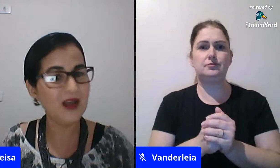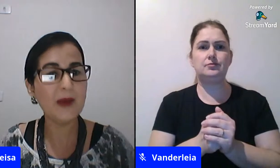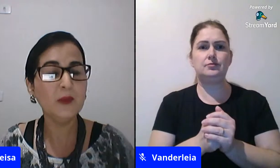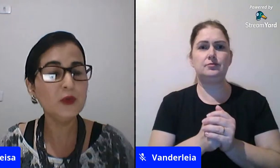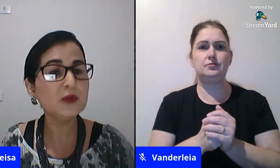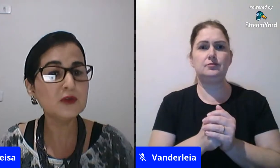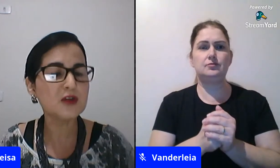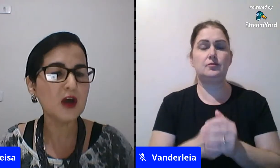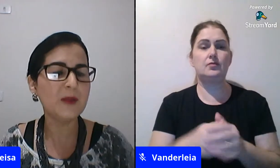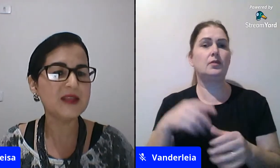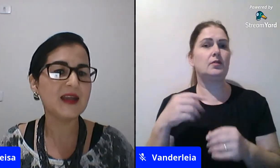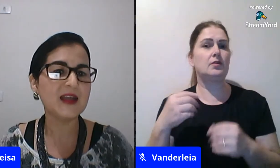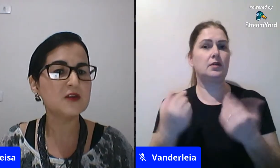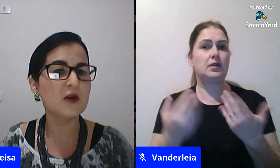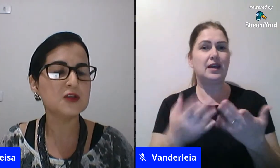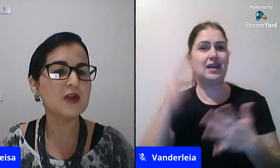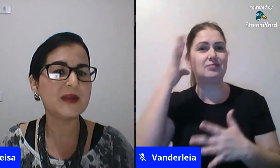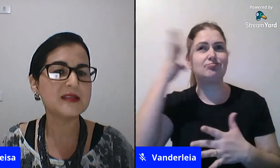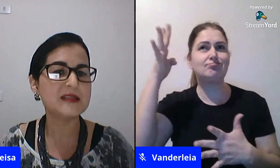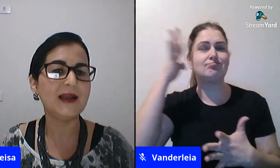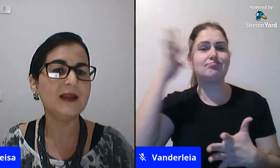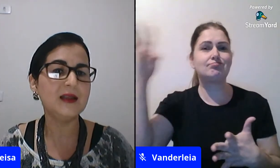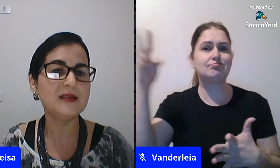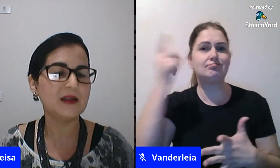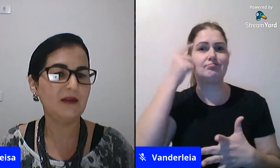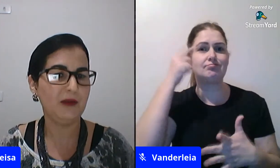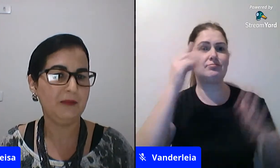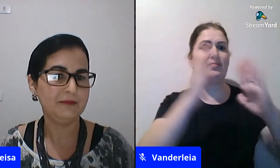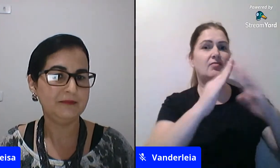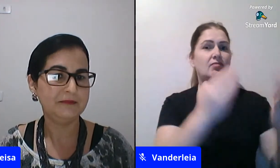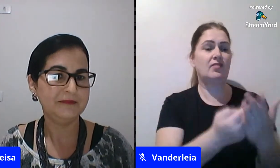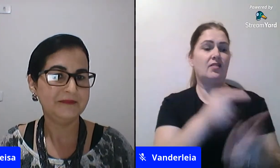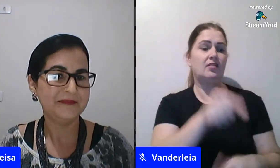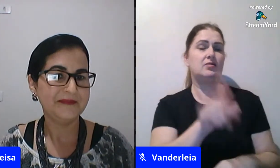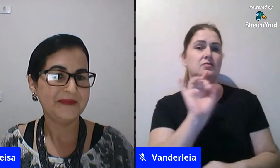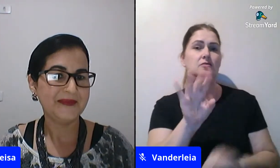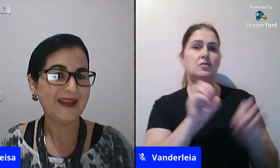Então, é muito ilusório pensar que a escola só é para ensinar a ler e escrever.